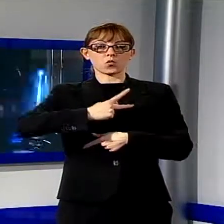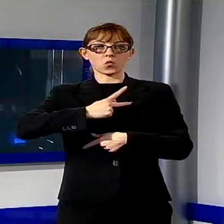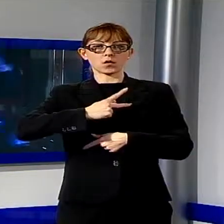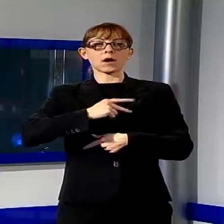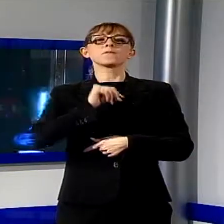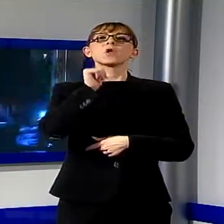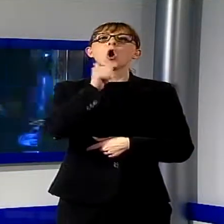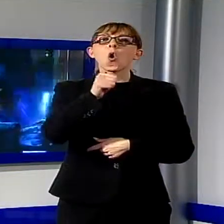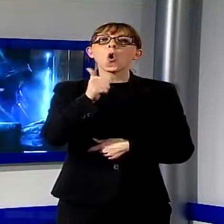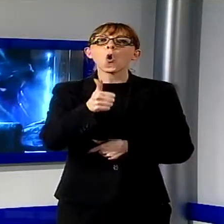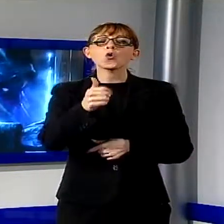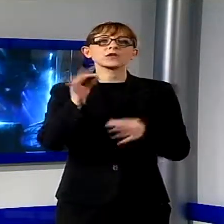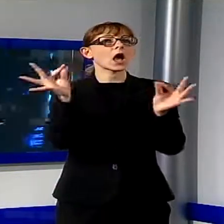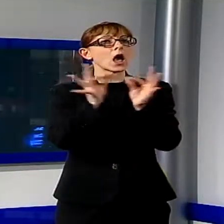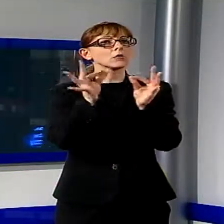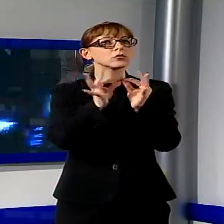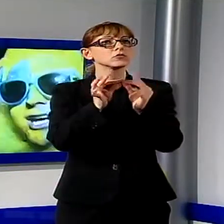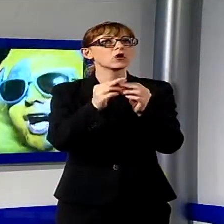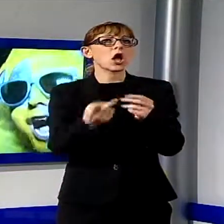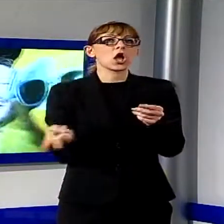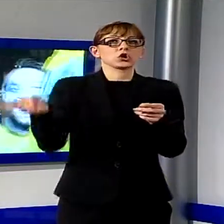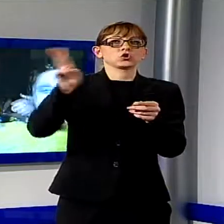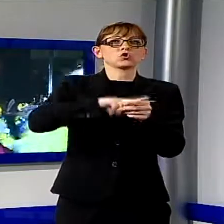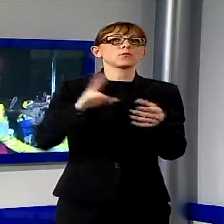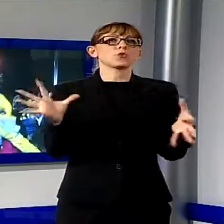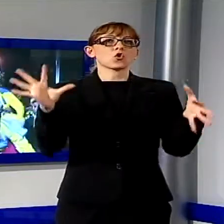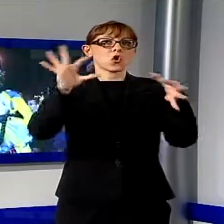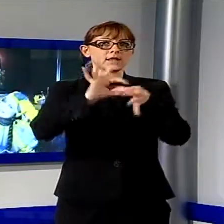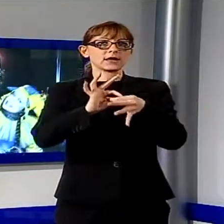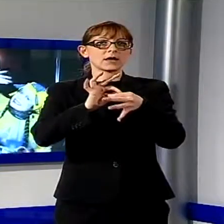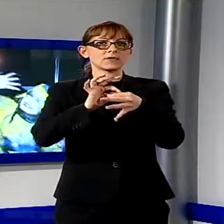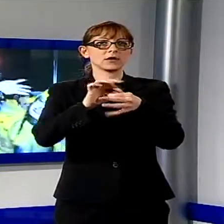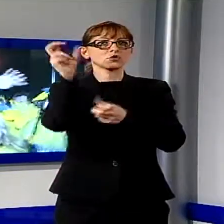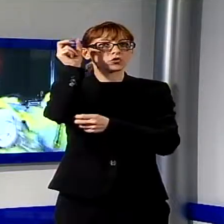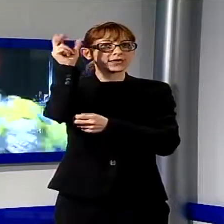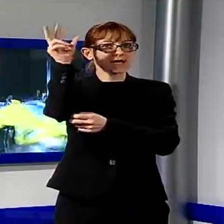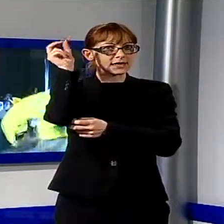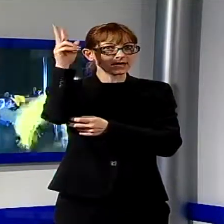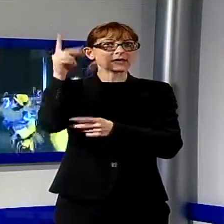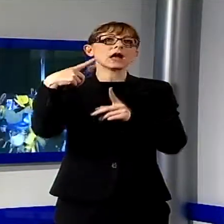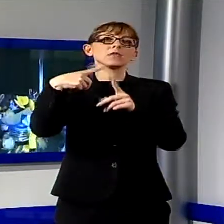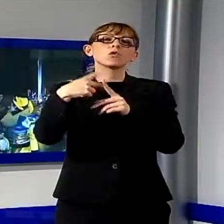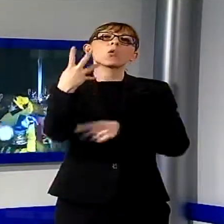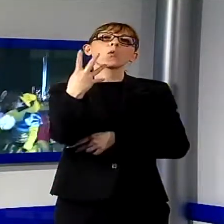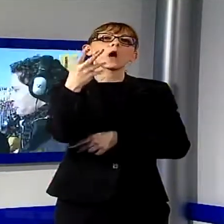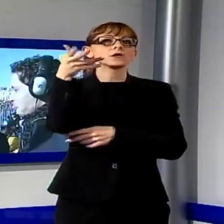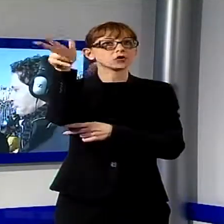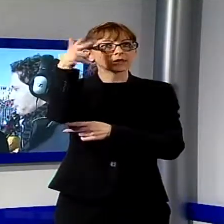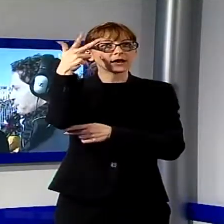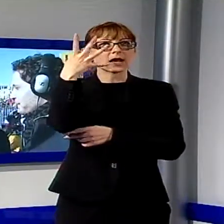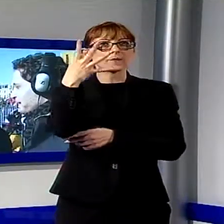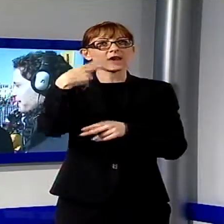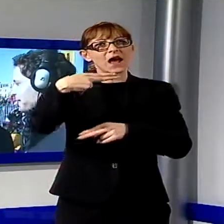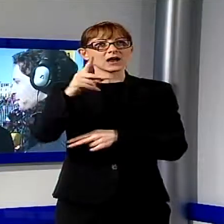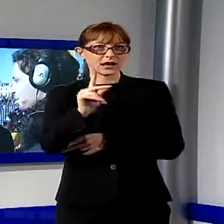ogni corso di un doppio collegamento satellitare e poi 4 telecamere HD, 2 regie, un